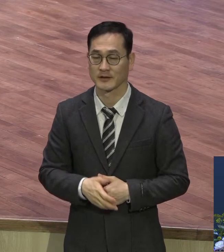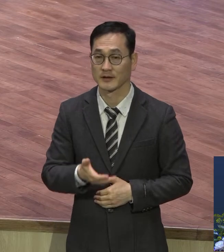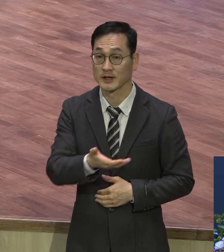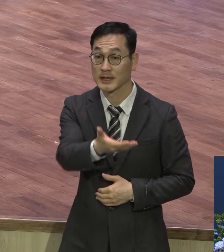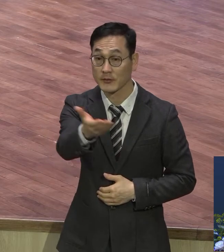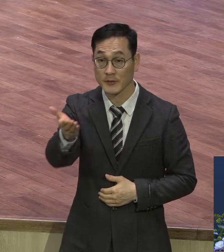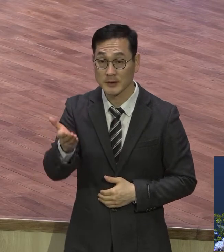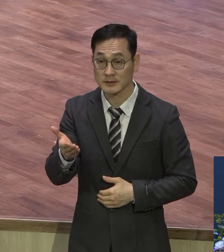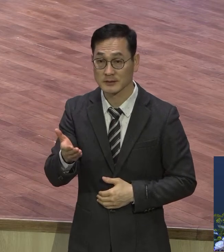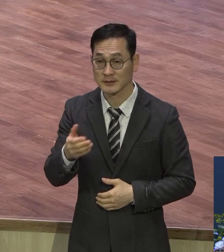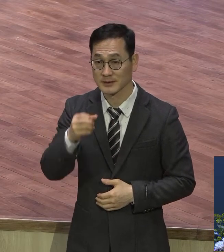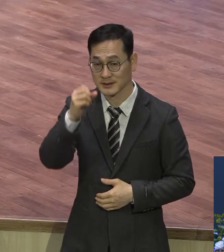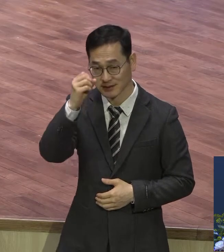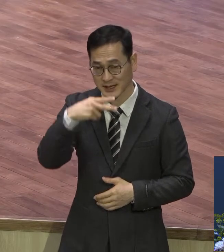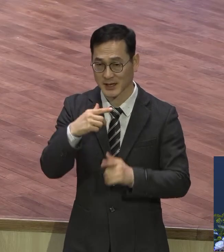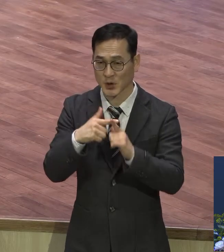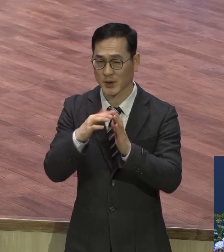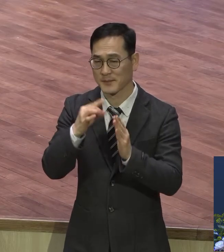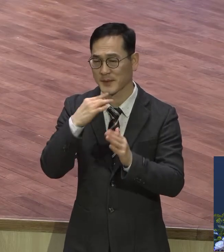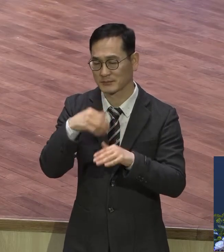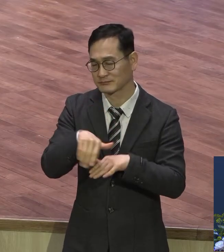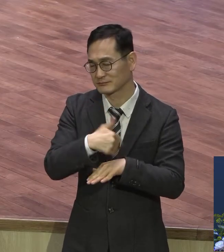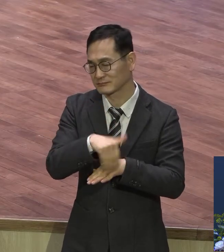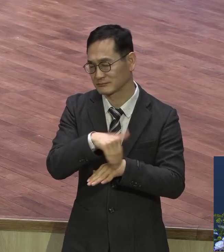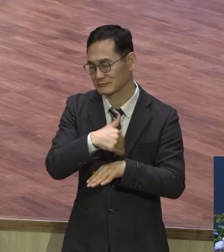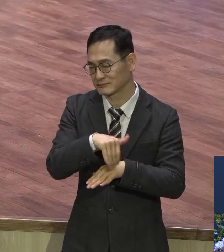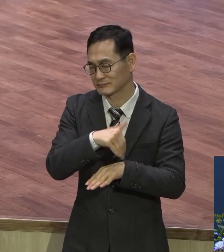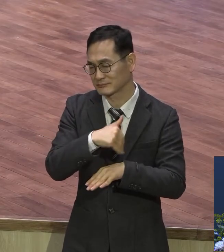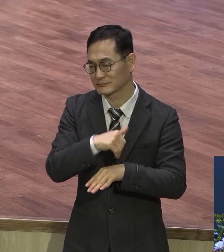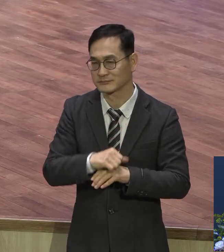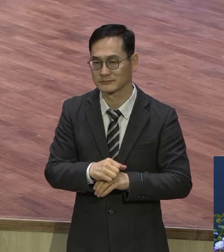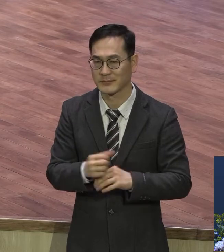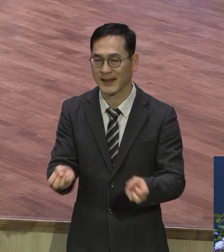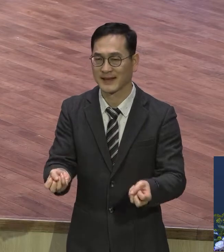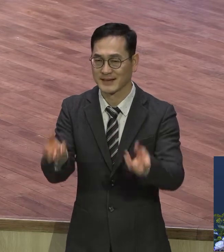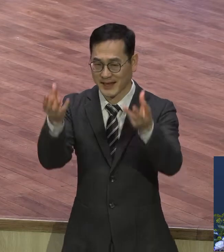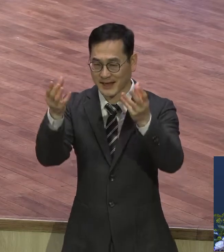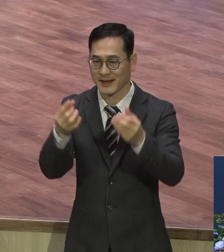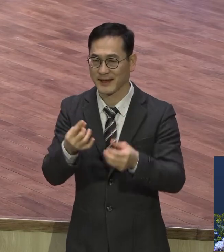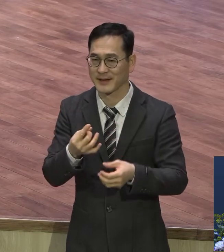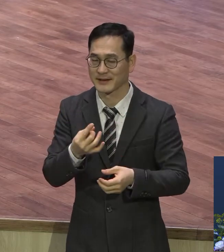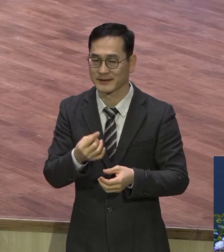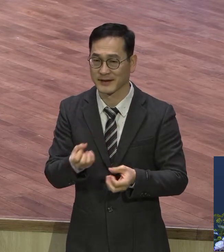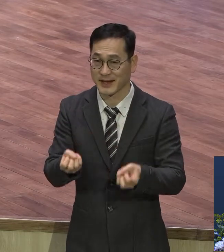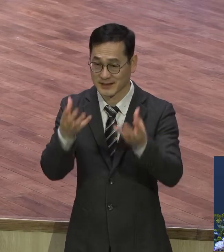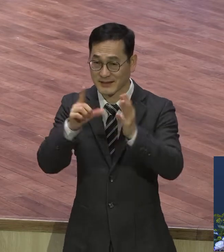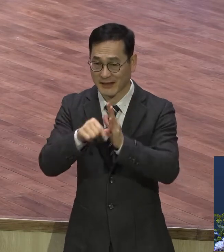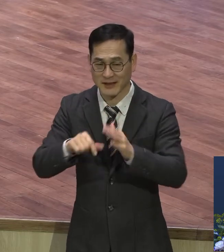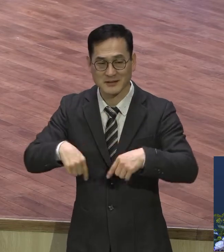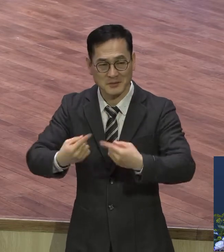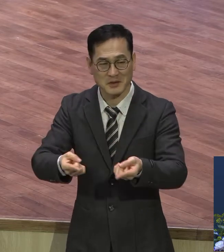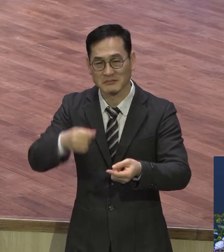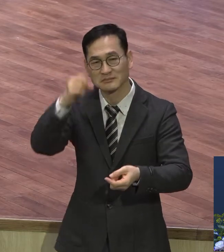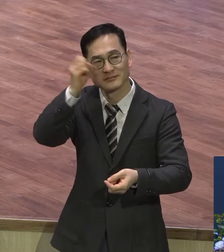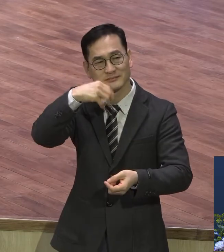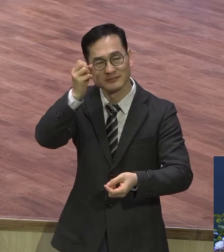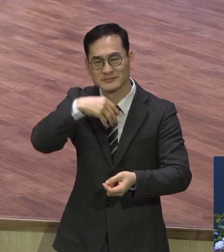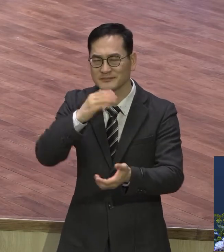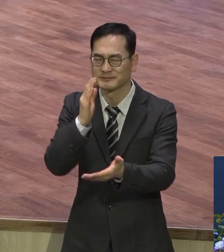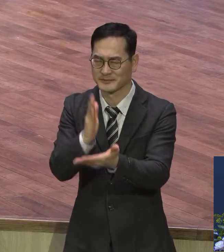종교인들처럼 행사 기념으로 그렇게 참석하는 예배가 아니라 내